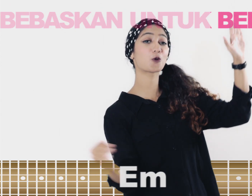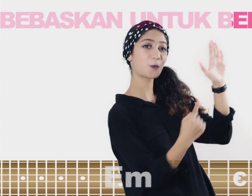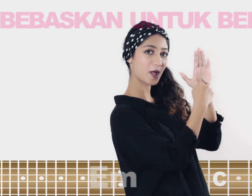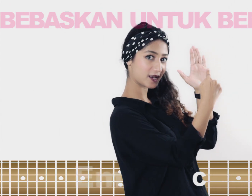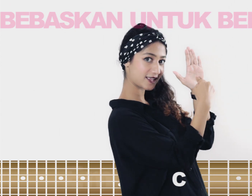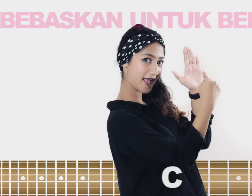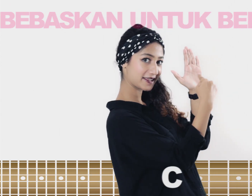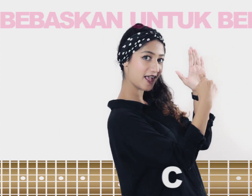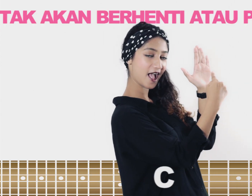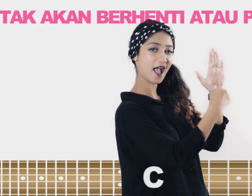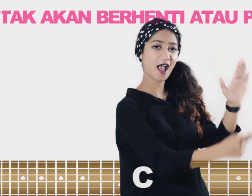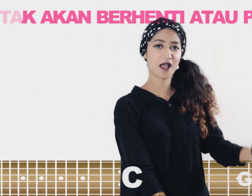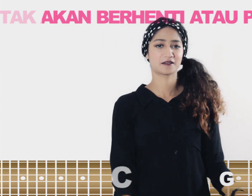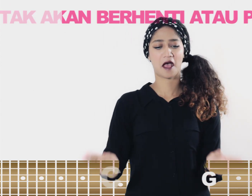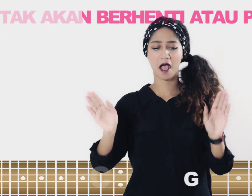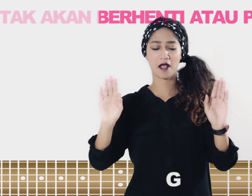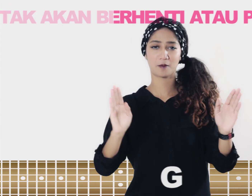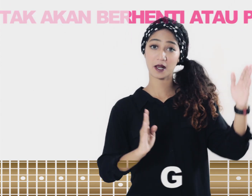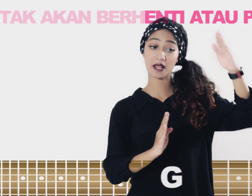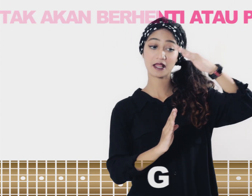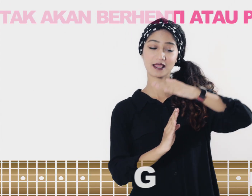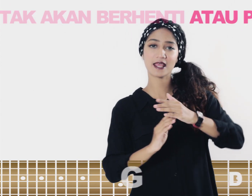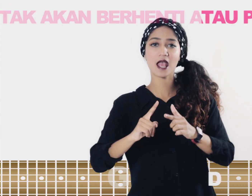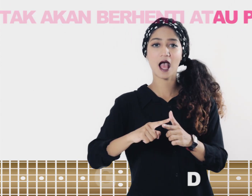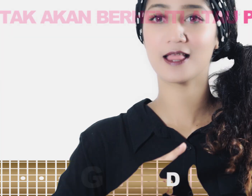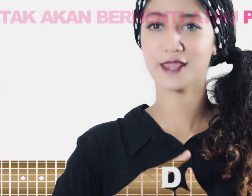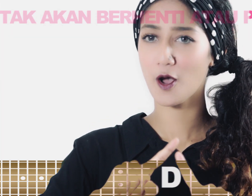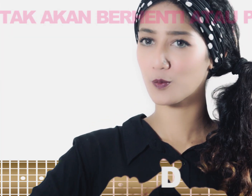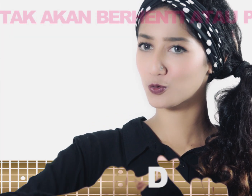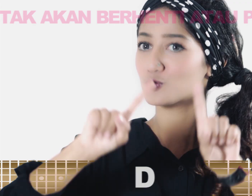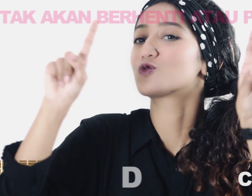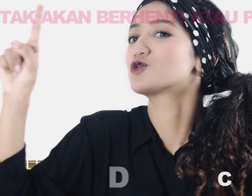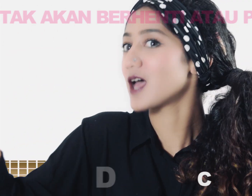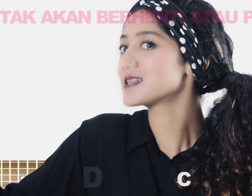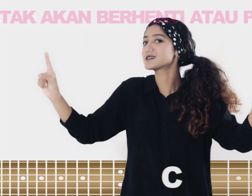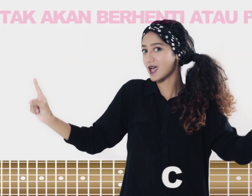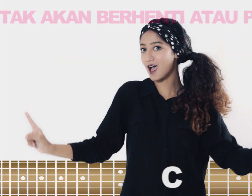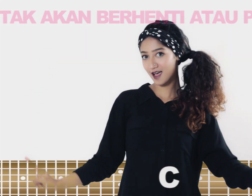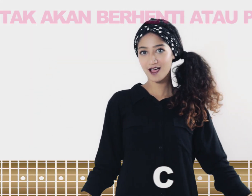berkarya Tak akan merhenti atau putus asa